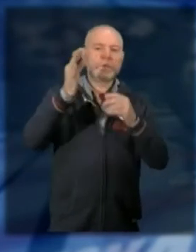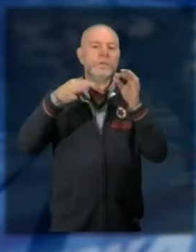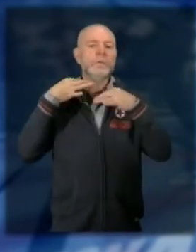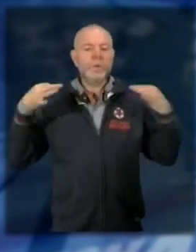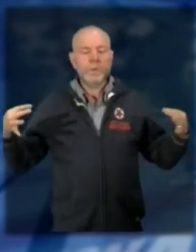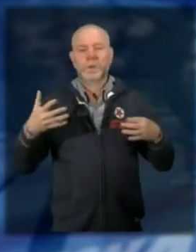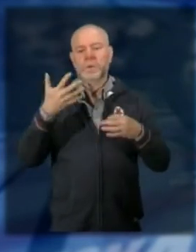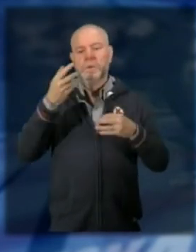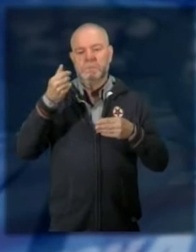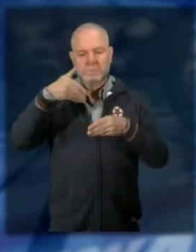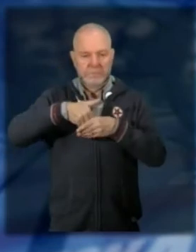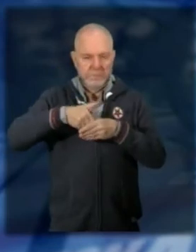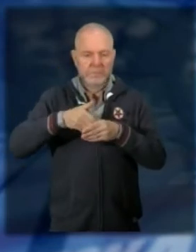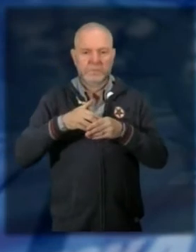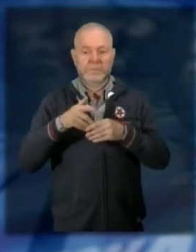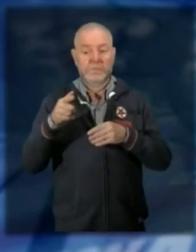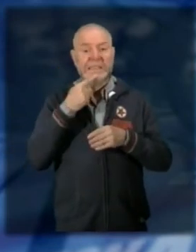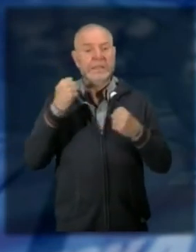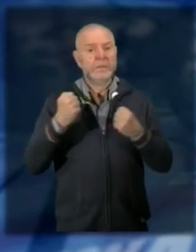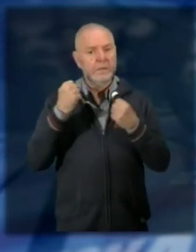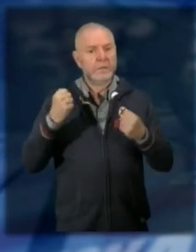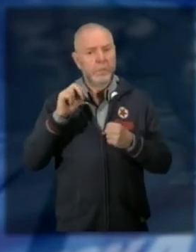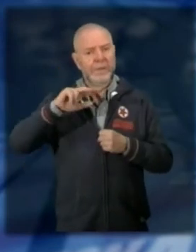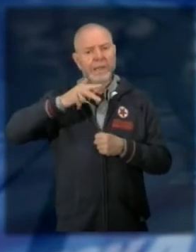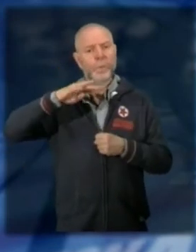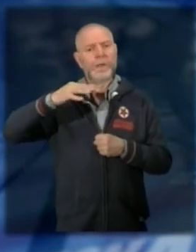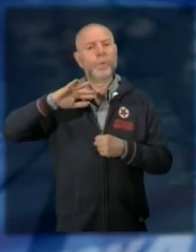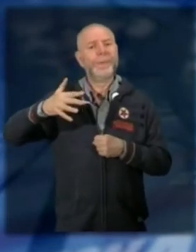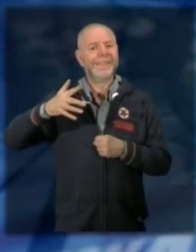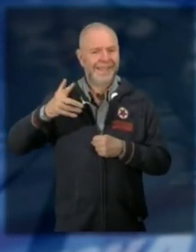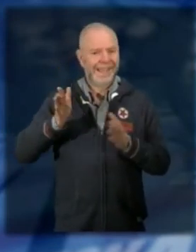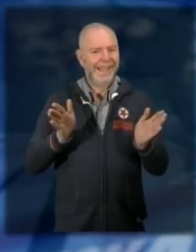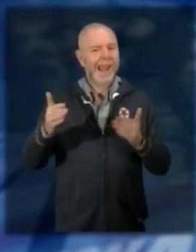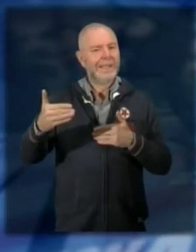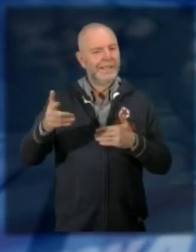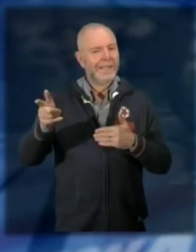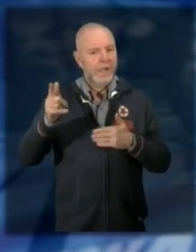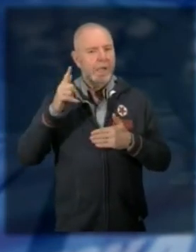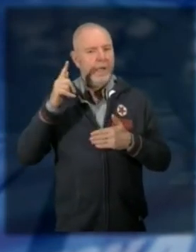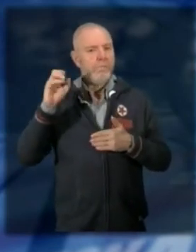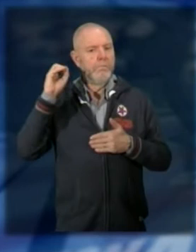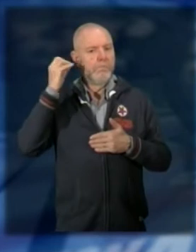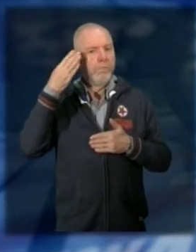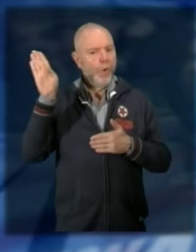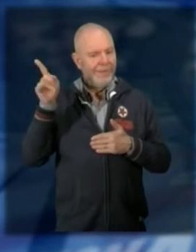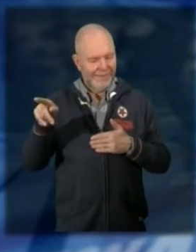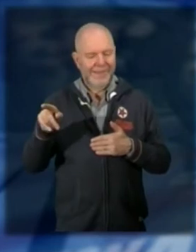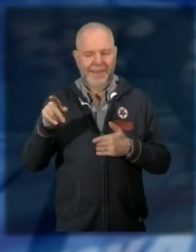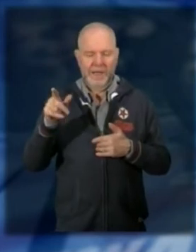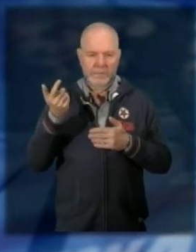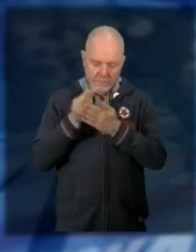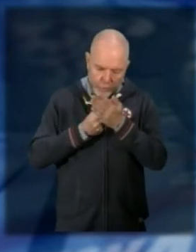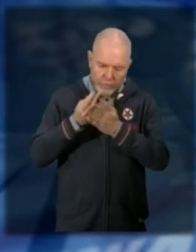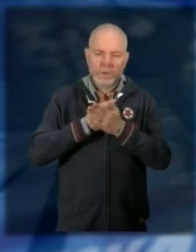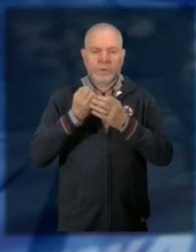tutto realizzato dalle ragazze terza e quarta quinta classe proprio del corso moda dove si sono impegnate sia dalla progettazione alla realizzazione del